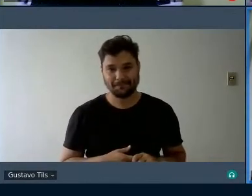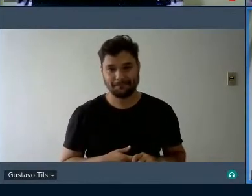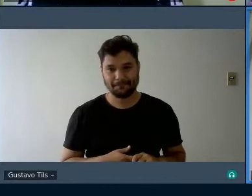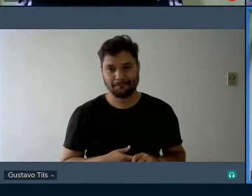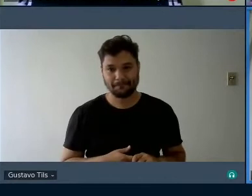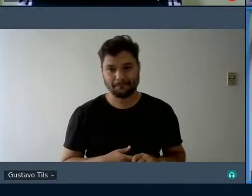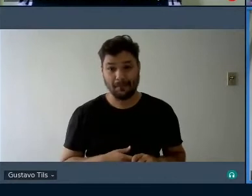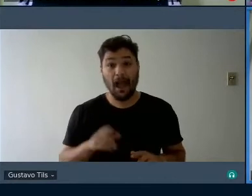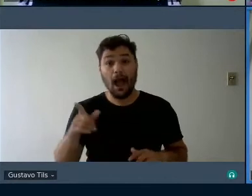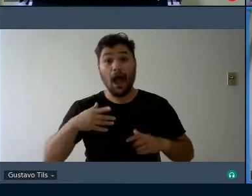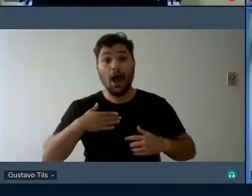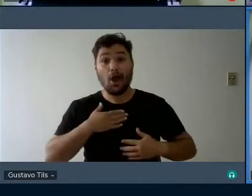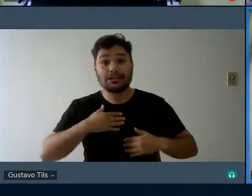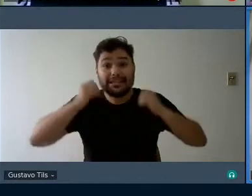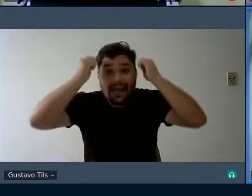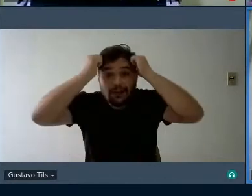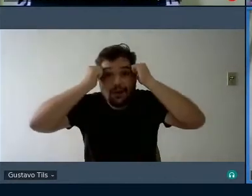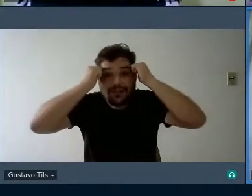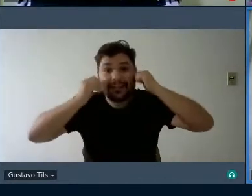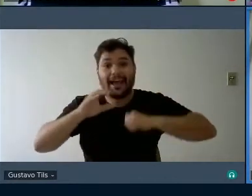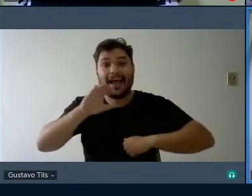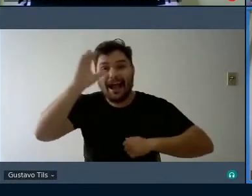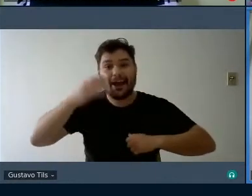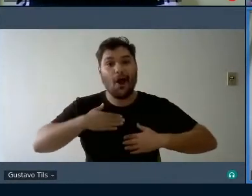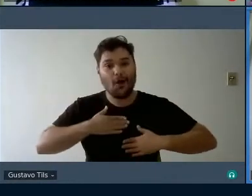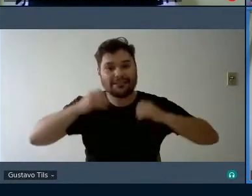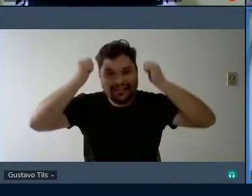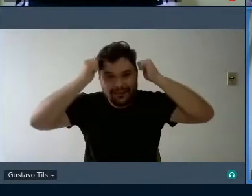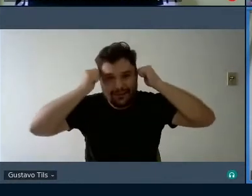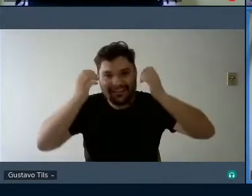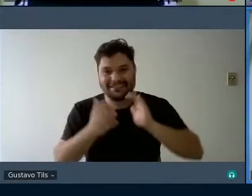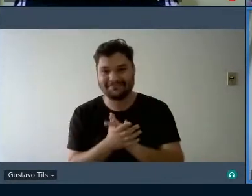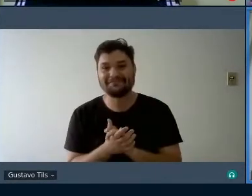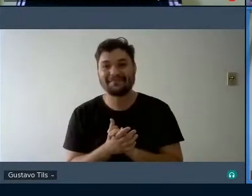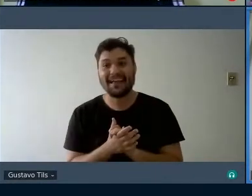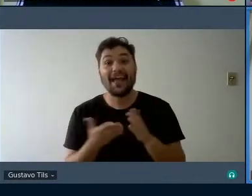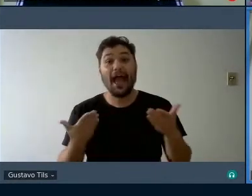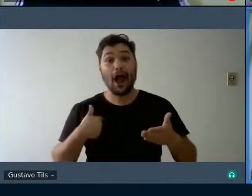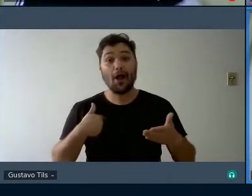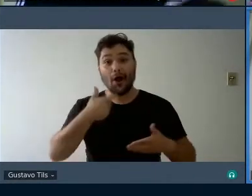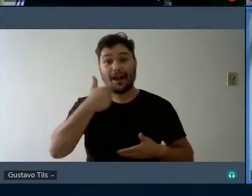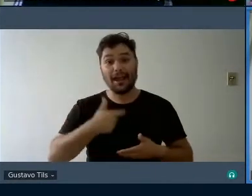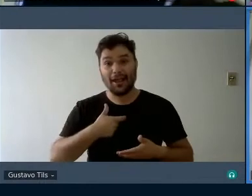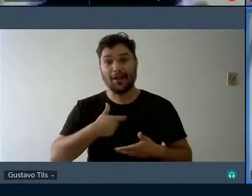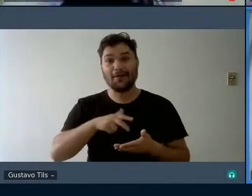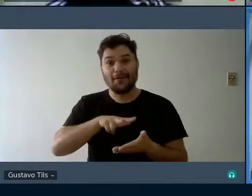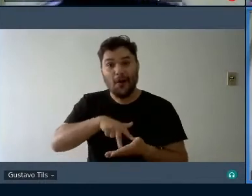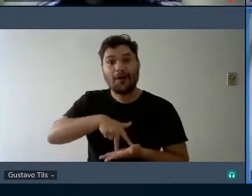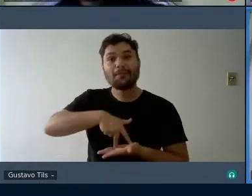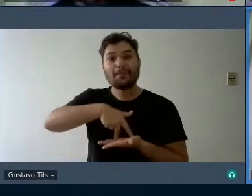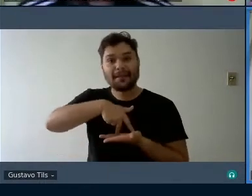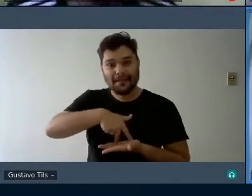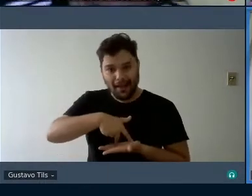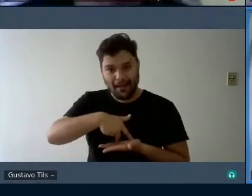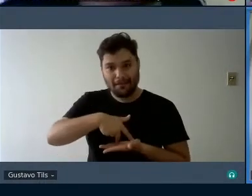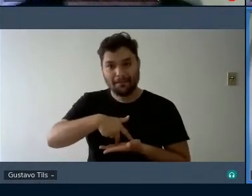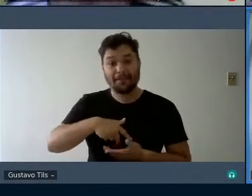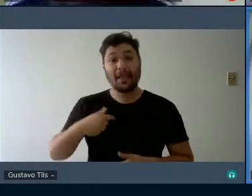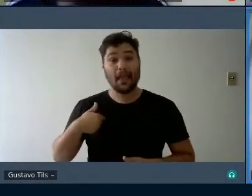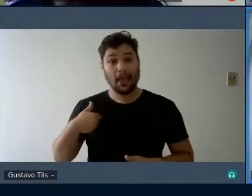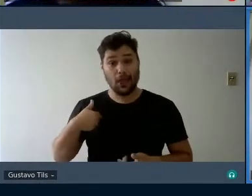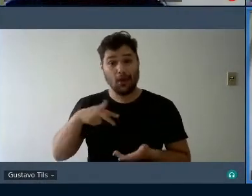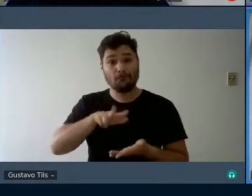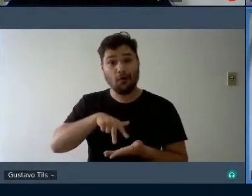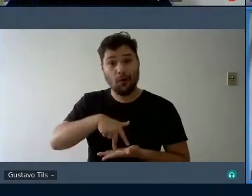eu vou então me levantar peço que a banca se levante também para esse ritual eu gosto de cumprir porque eu acho uma